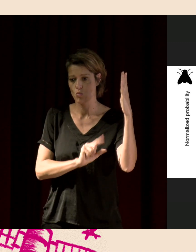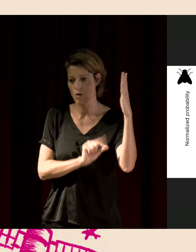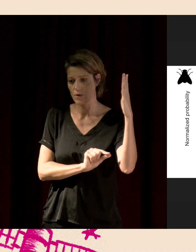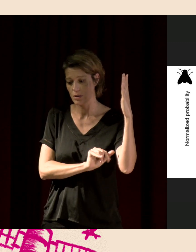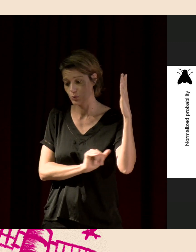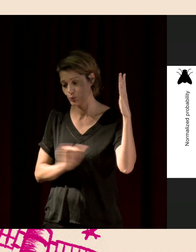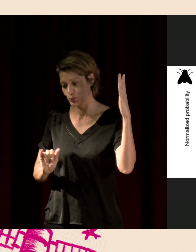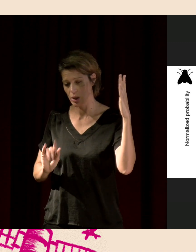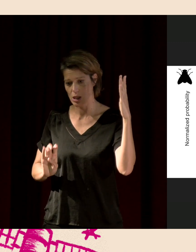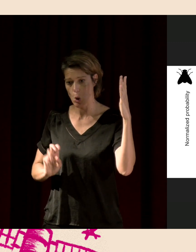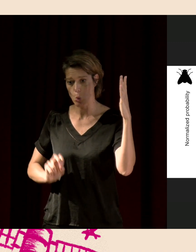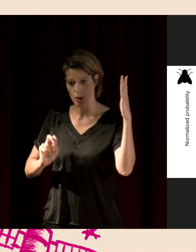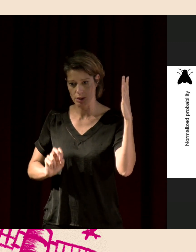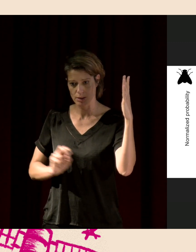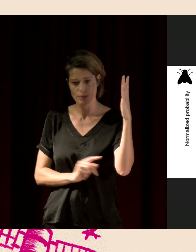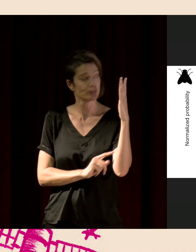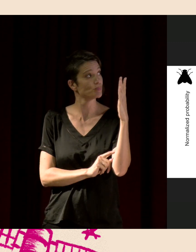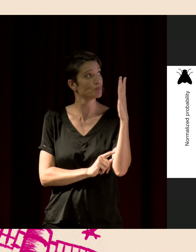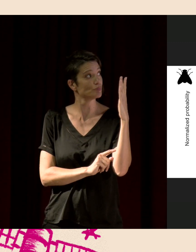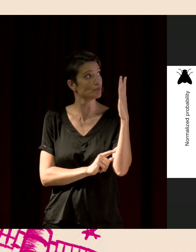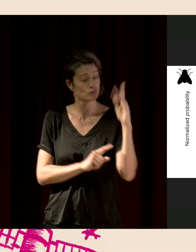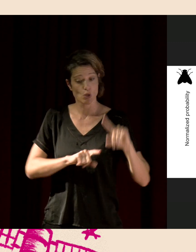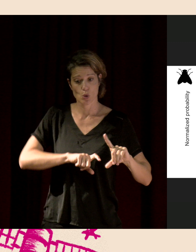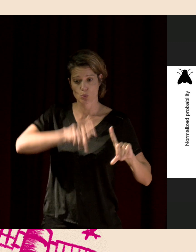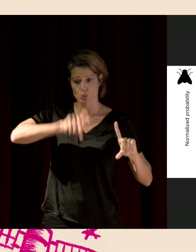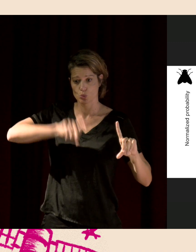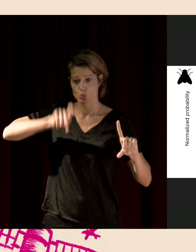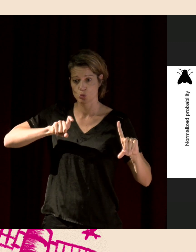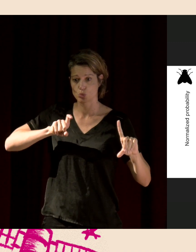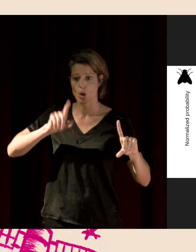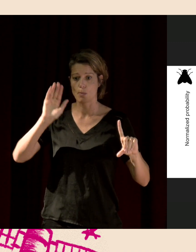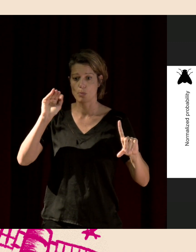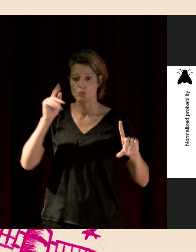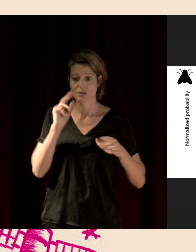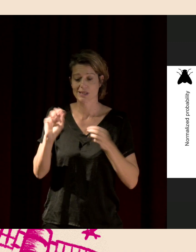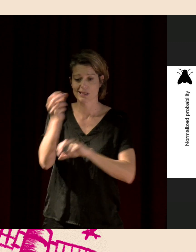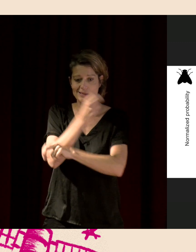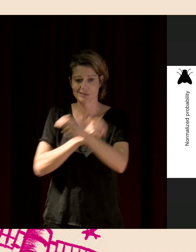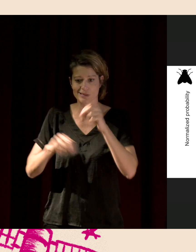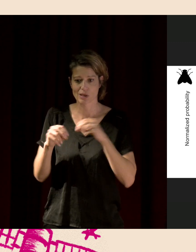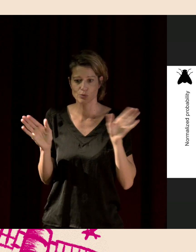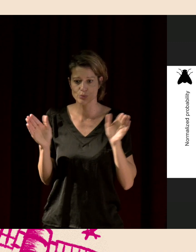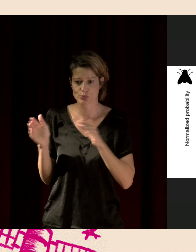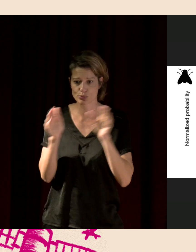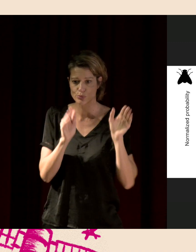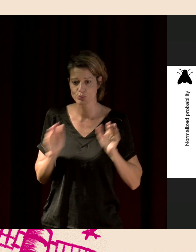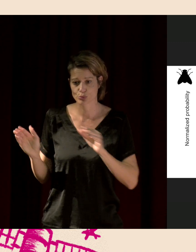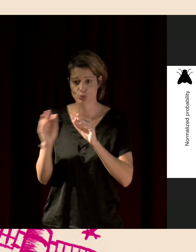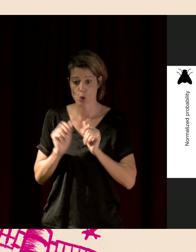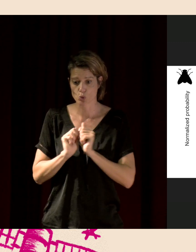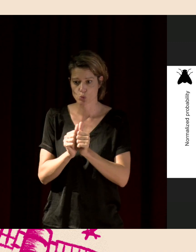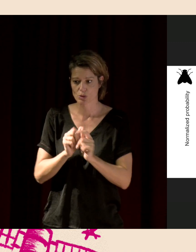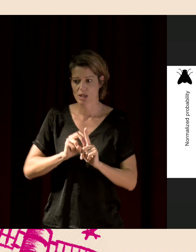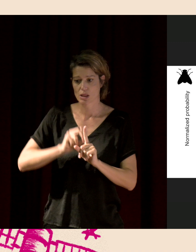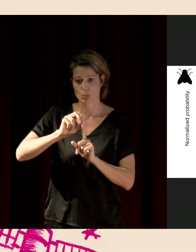avez en bleu la probabilité de détection du bourdonnement des insectes selon la température. On voit en fait que les insectes